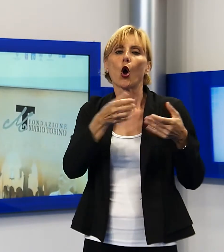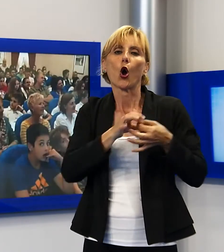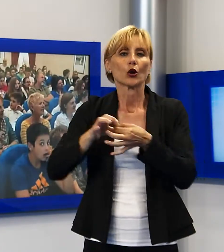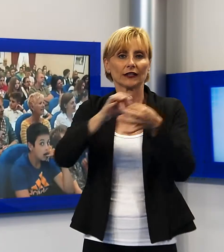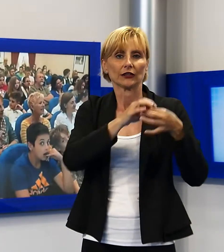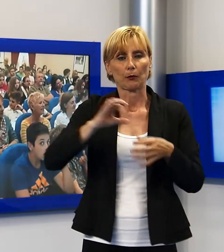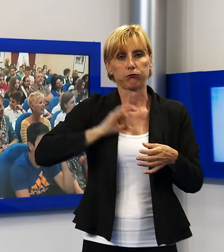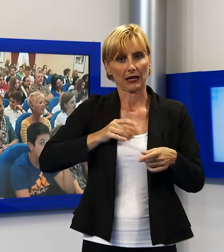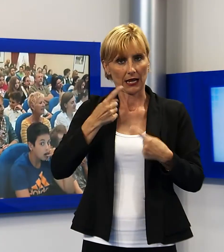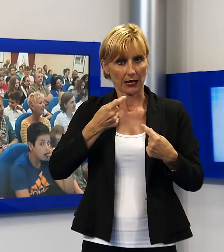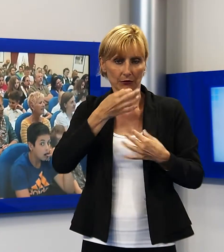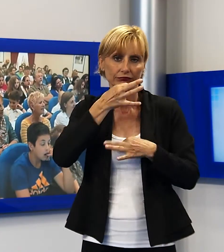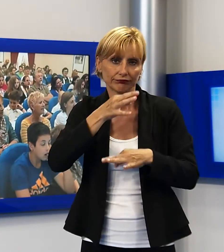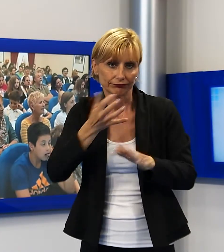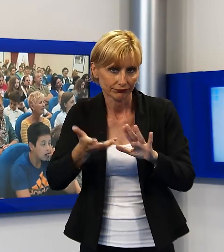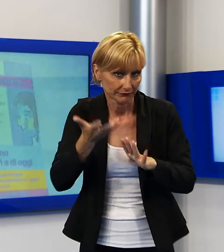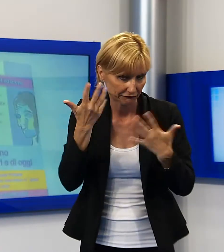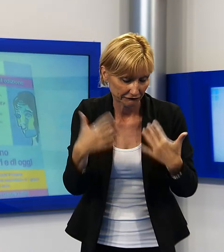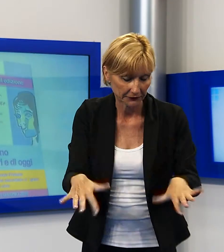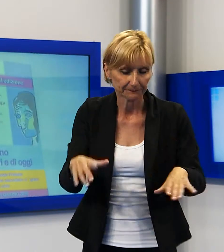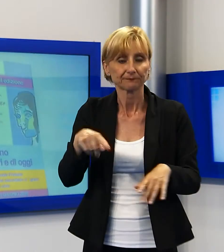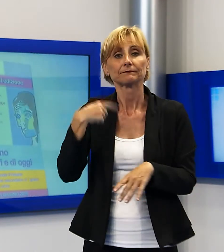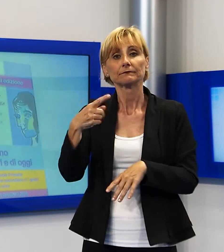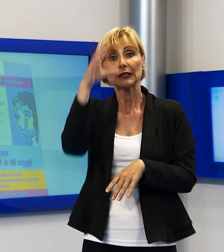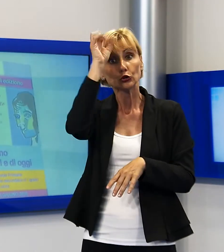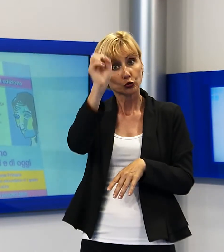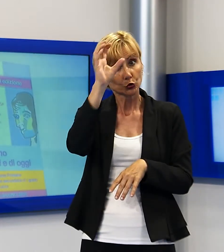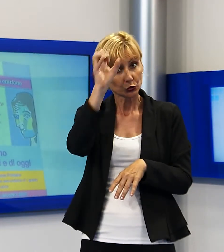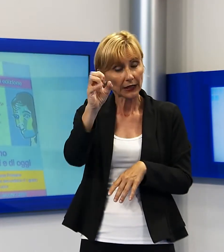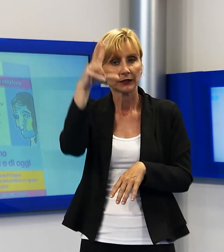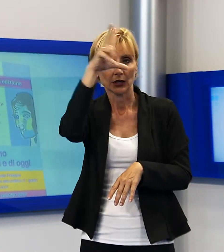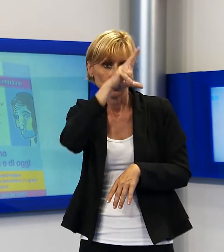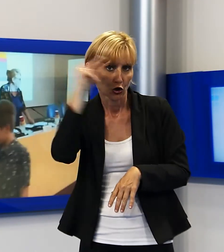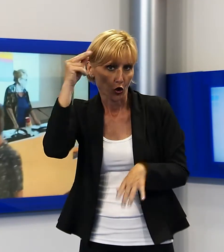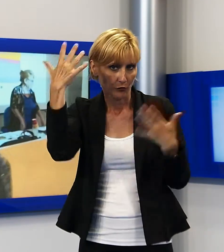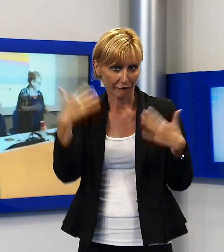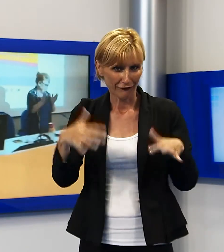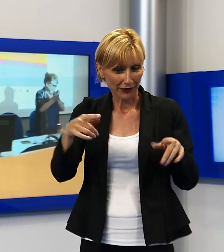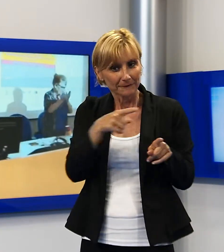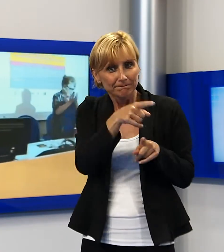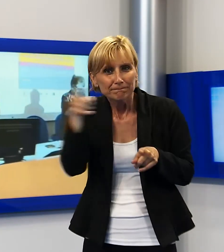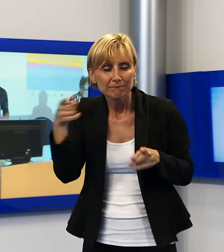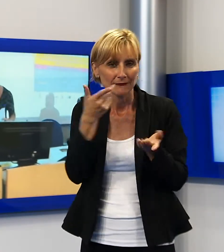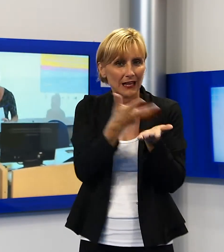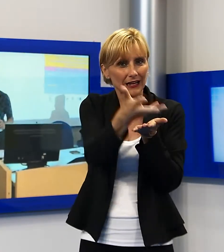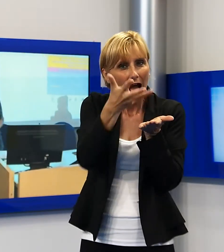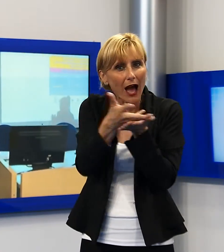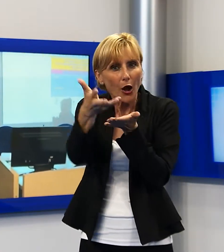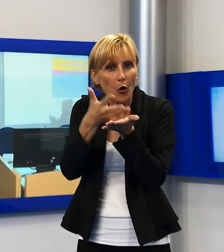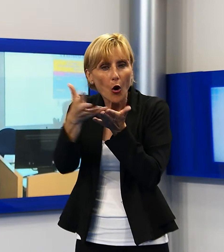Poi la consegna dei riconoscimenti agli studenti che si sono misurati sulla produzione di un racconto o di altre prove artistiche